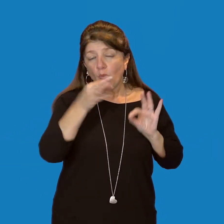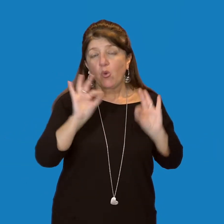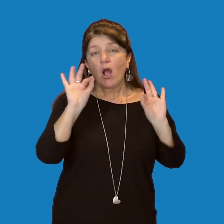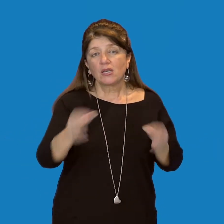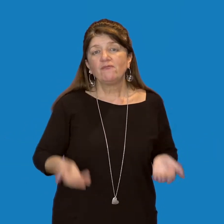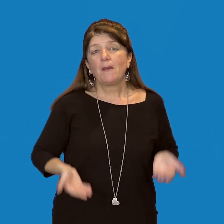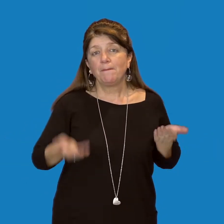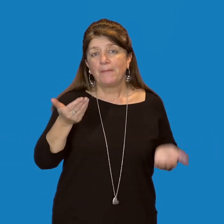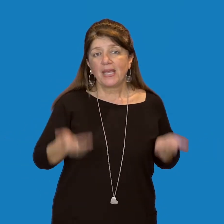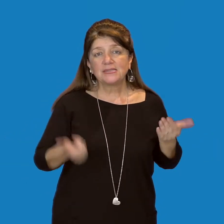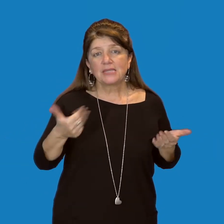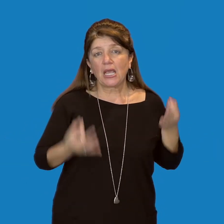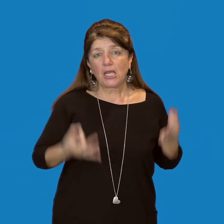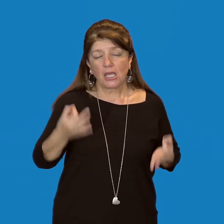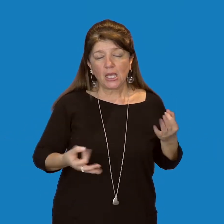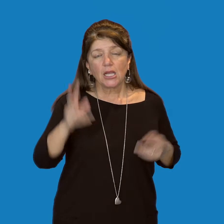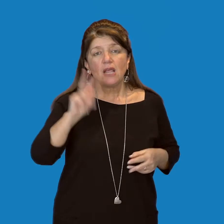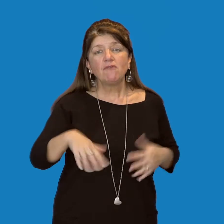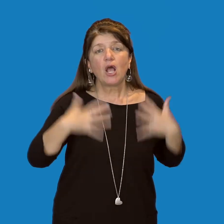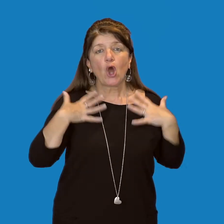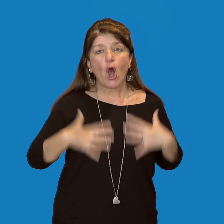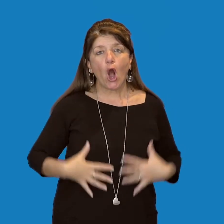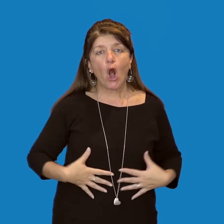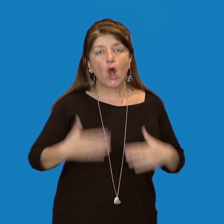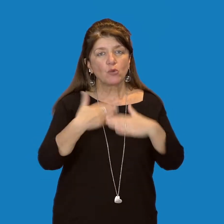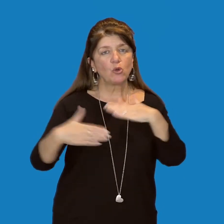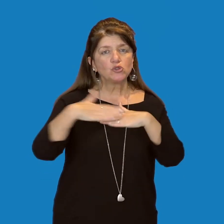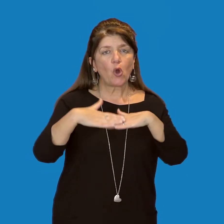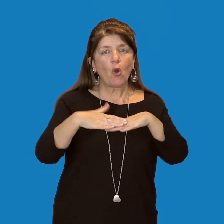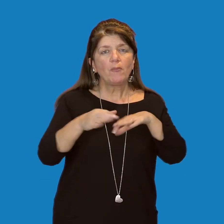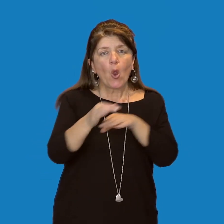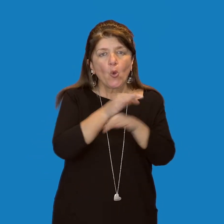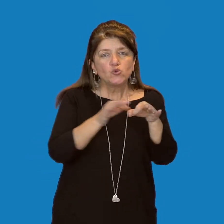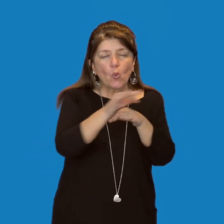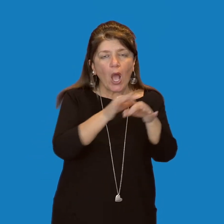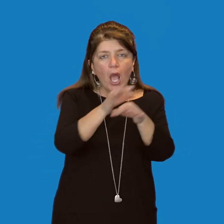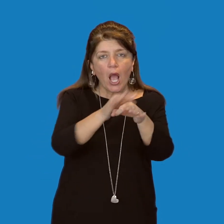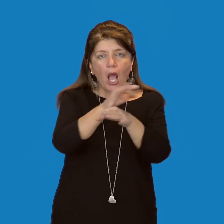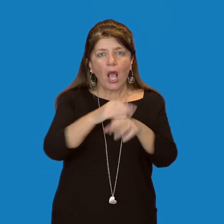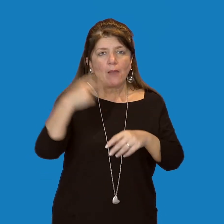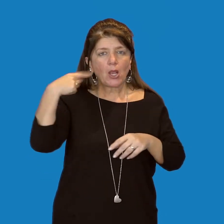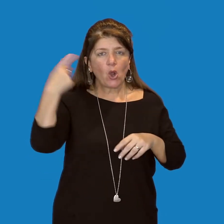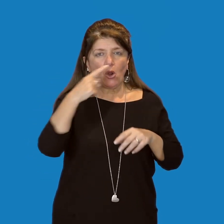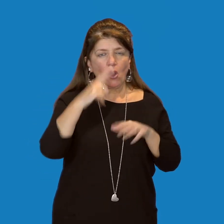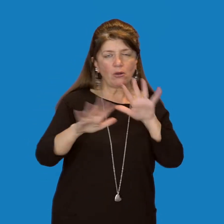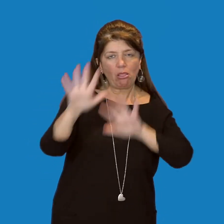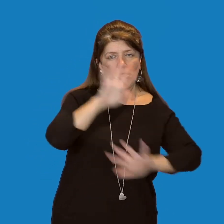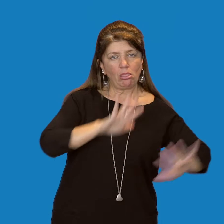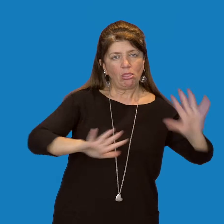6 chilogrammi. Il corpo è ricoperto di squame e la colorazione è mimetica per poter sfuggire ai predatori